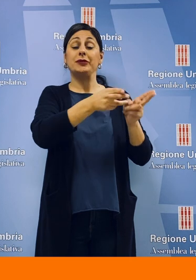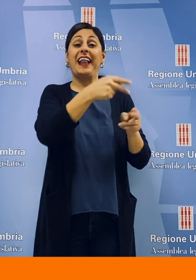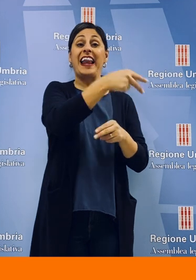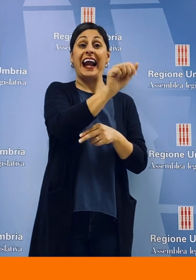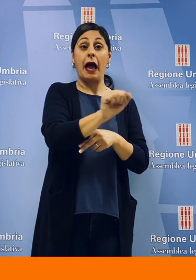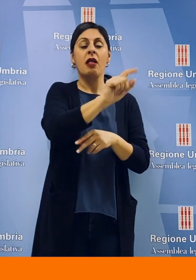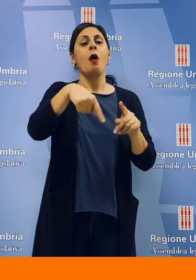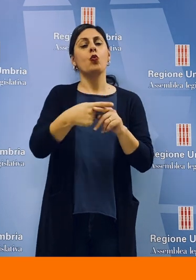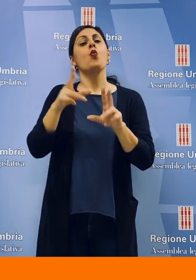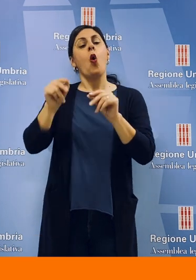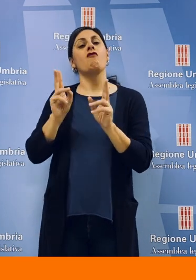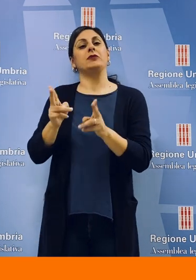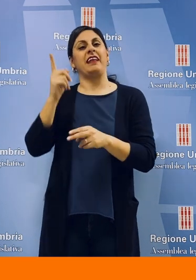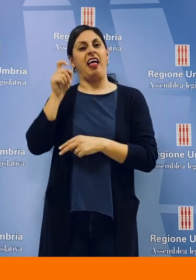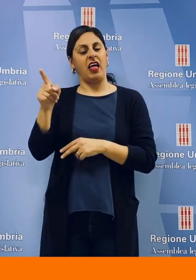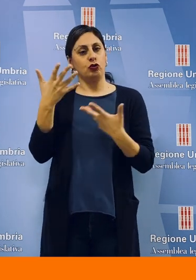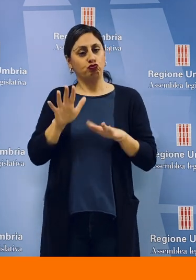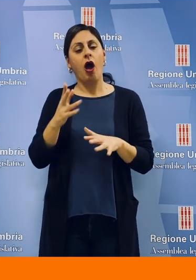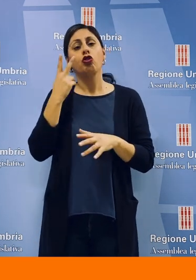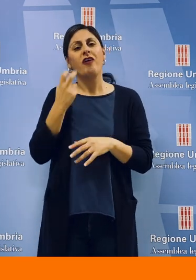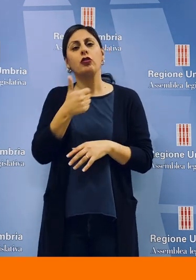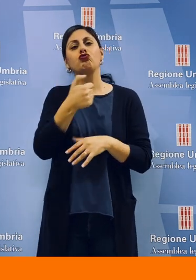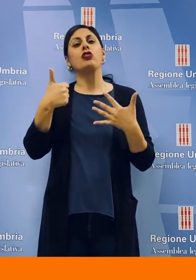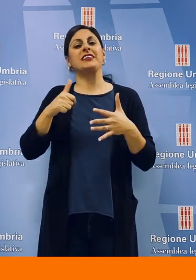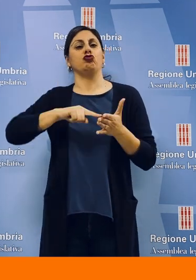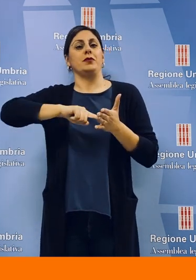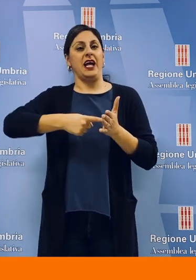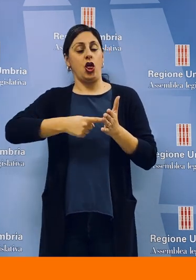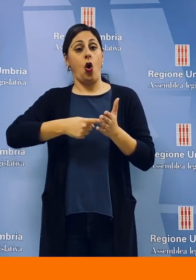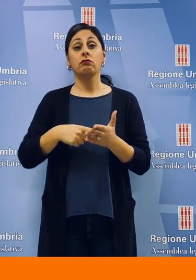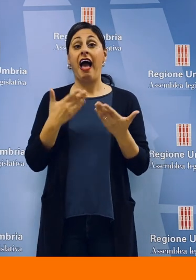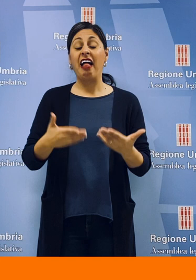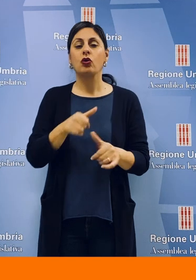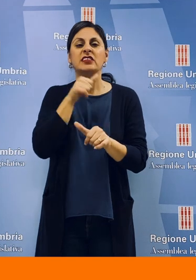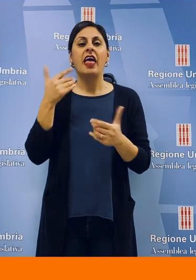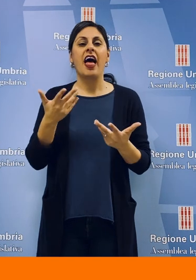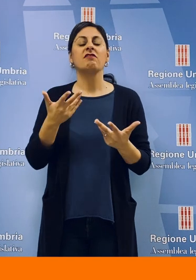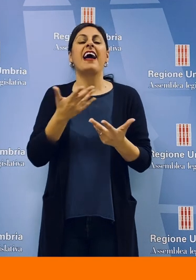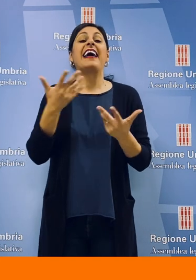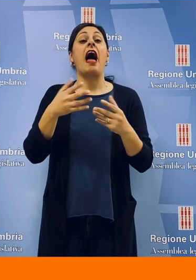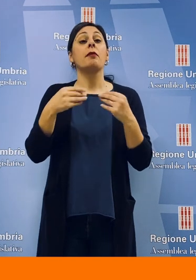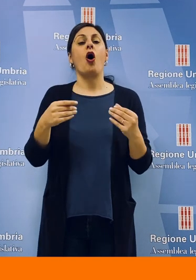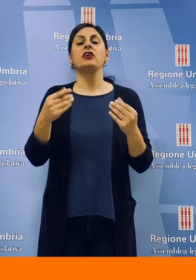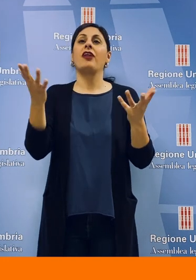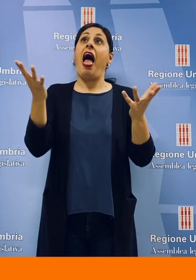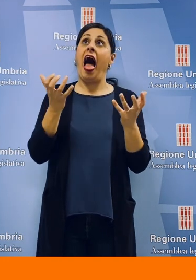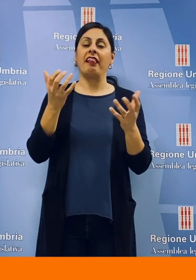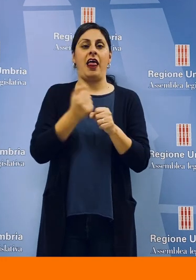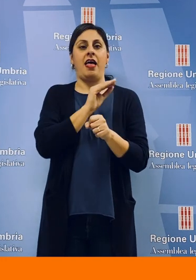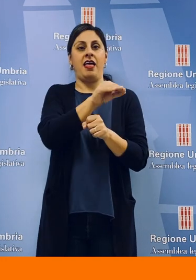consegnato l'appalto per il nuovo ospedale di Narnia a Melia, ma anche per il nuovo ospedale di Terni sono stati trovati 116 milioni. Ora